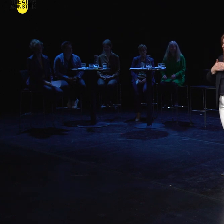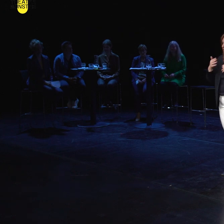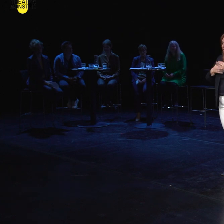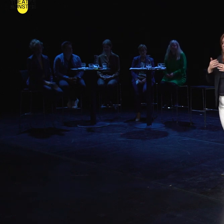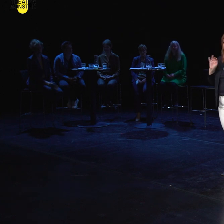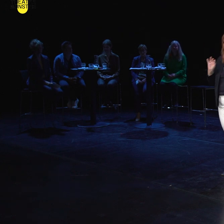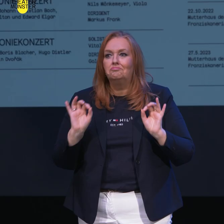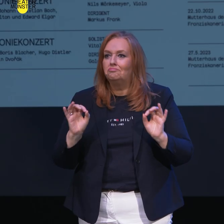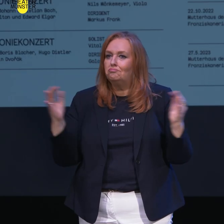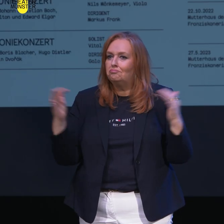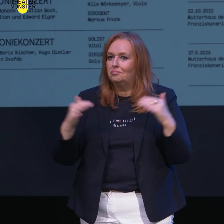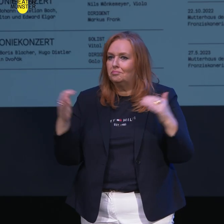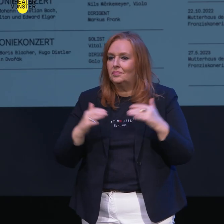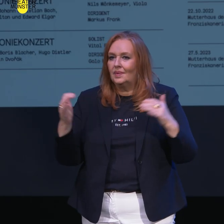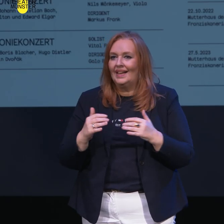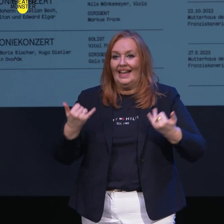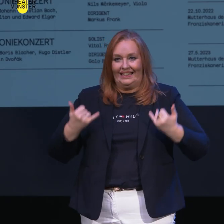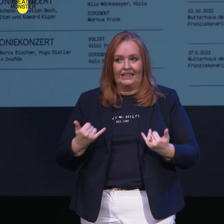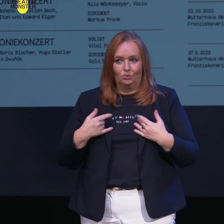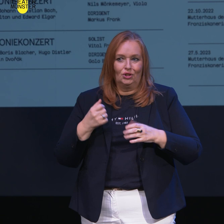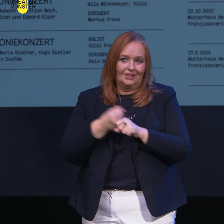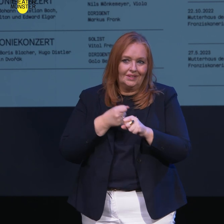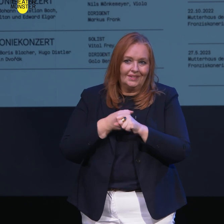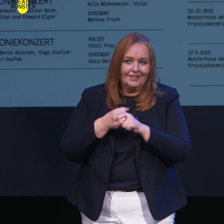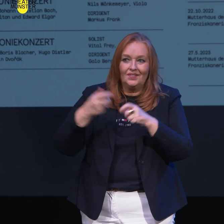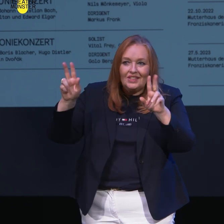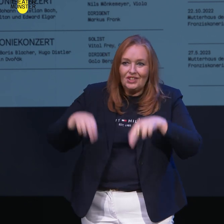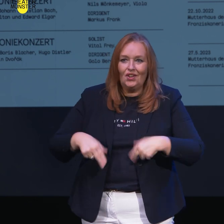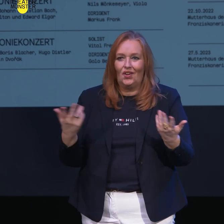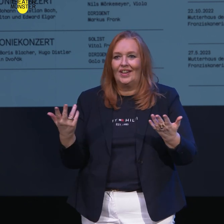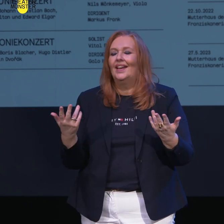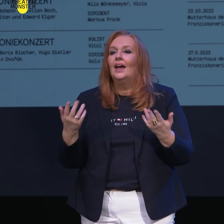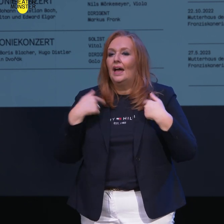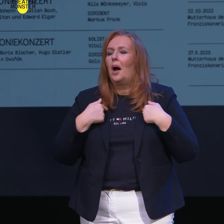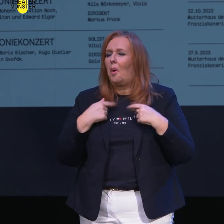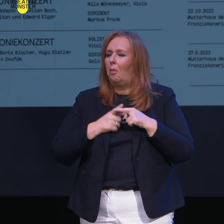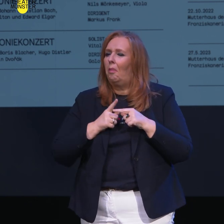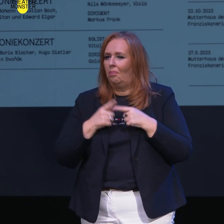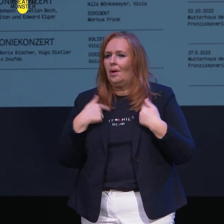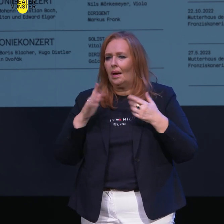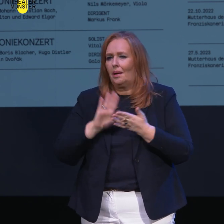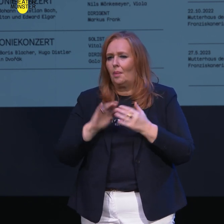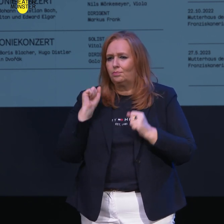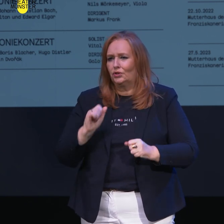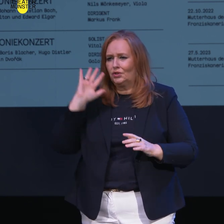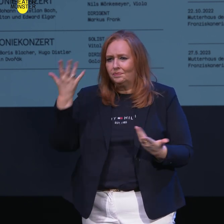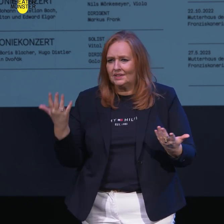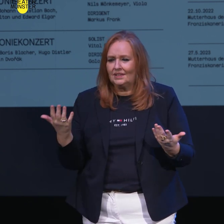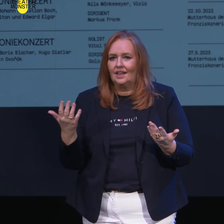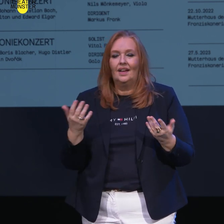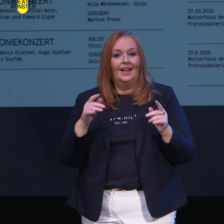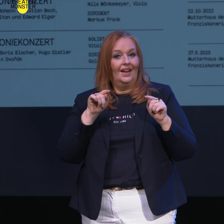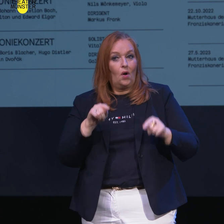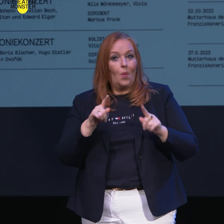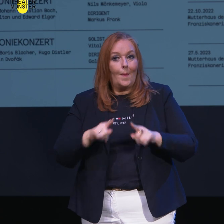ein etabliertes Format. Das müssen wir uns jetzt zurückerobern und ich bin zuversichtlich, dass uns das gelingen wird. Denn ich glaube,